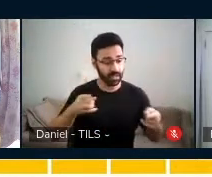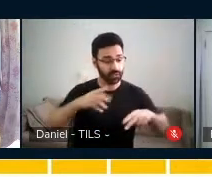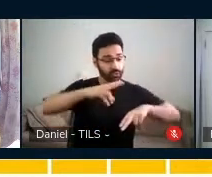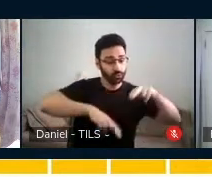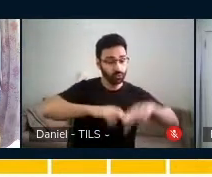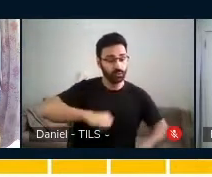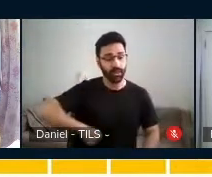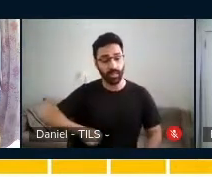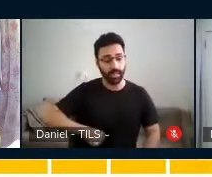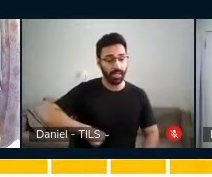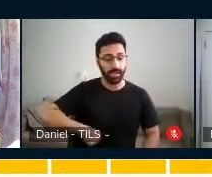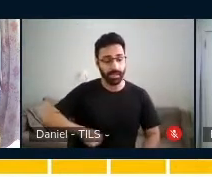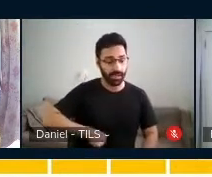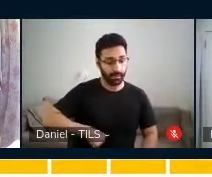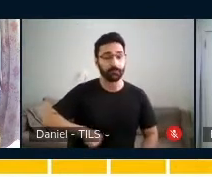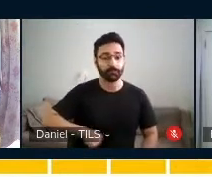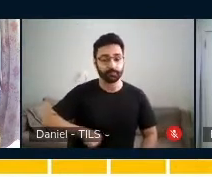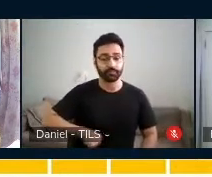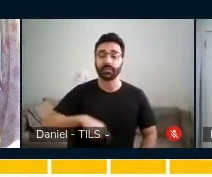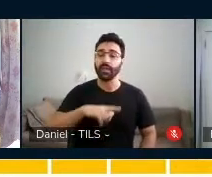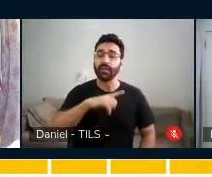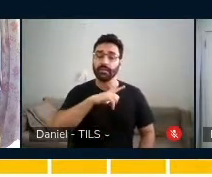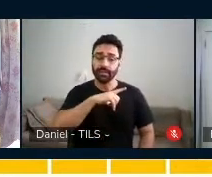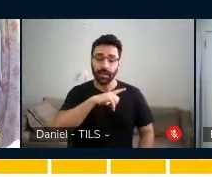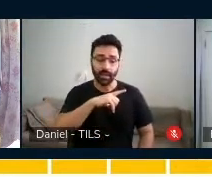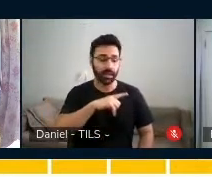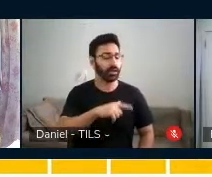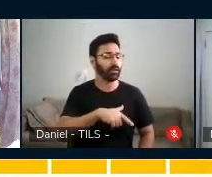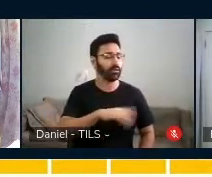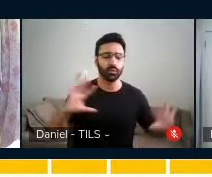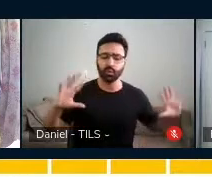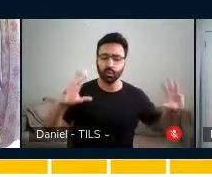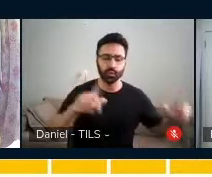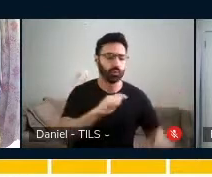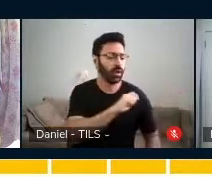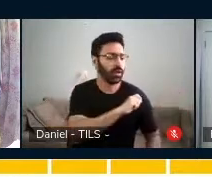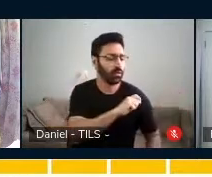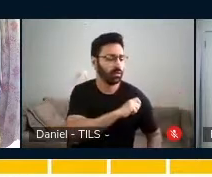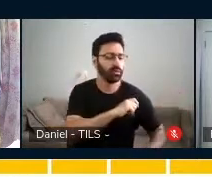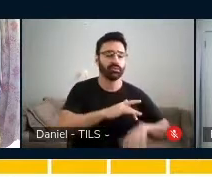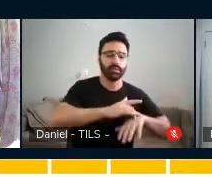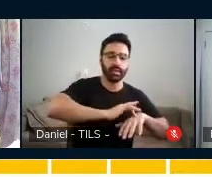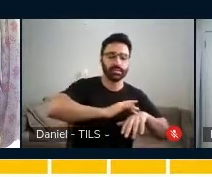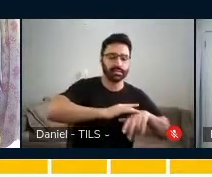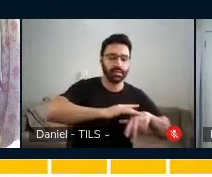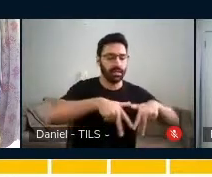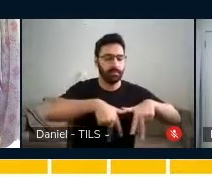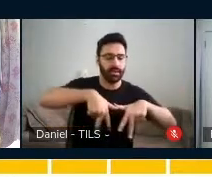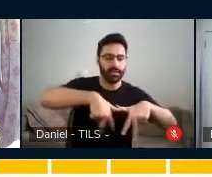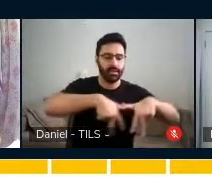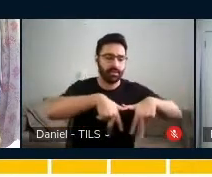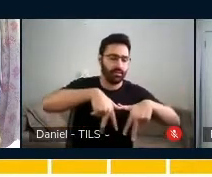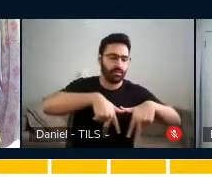a culminância vai ser com a participação dos estudantes numa dança, vai acontecer,